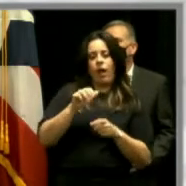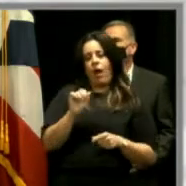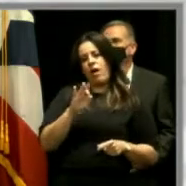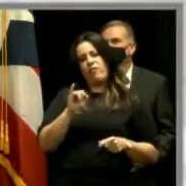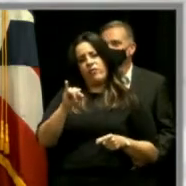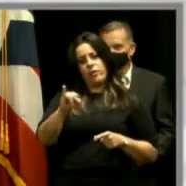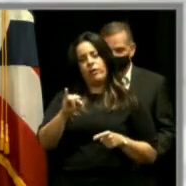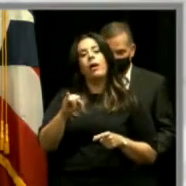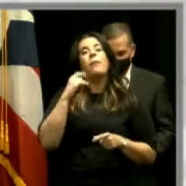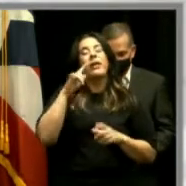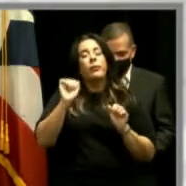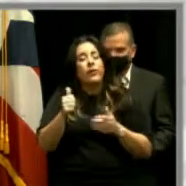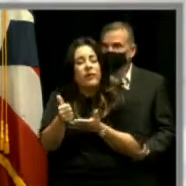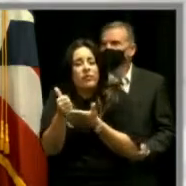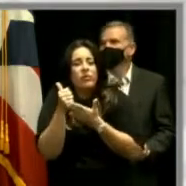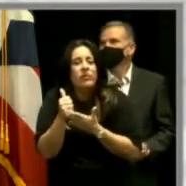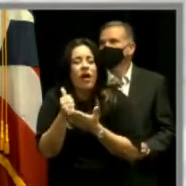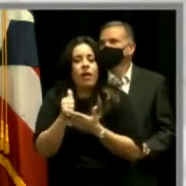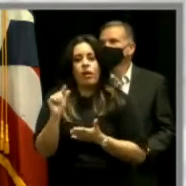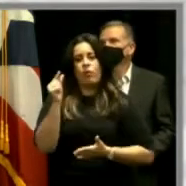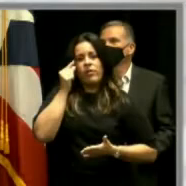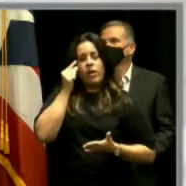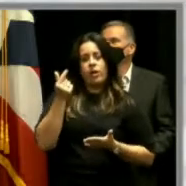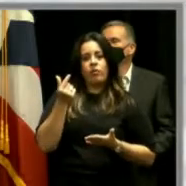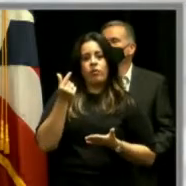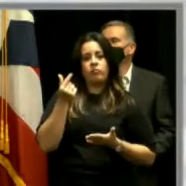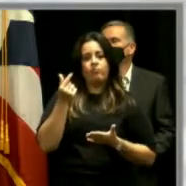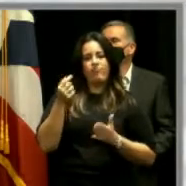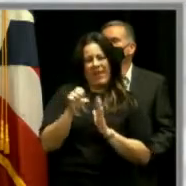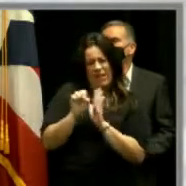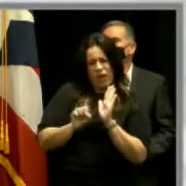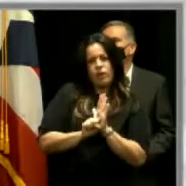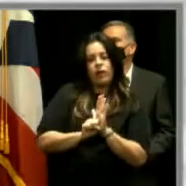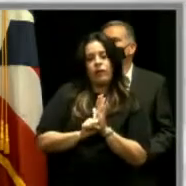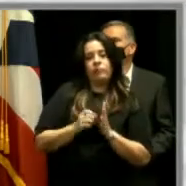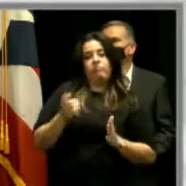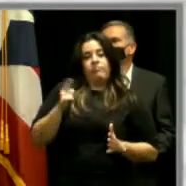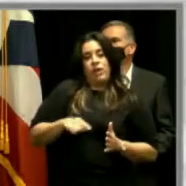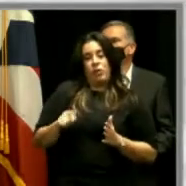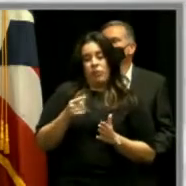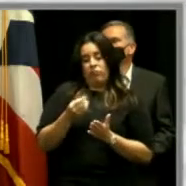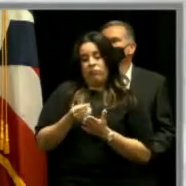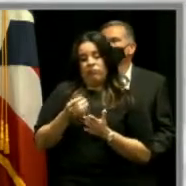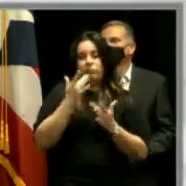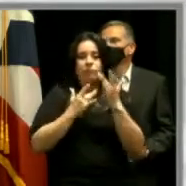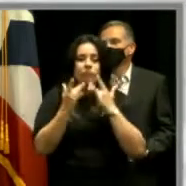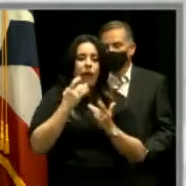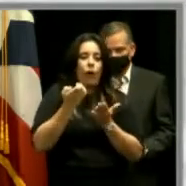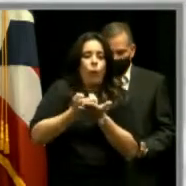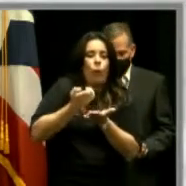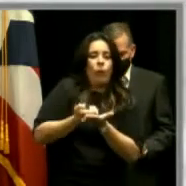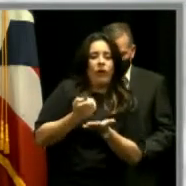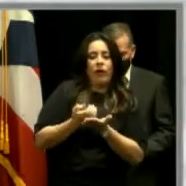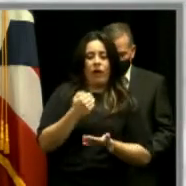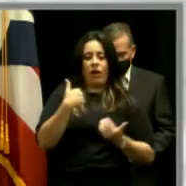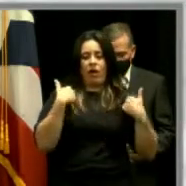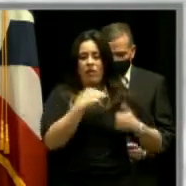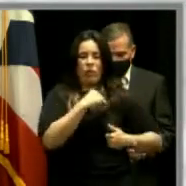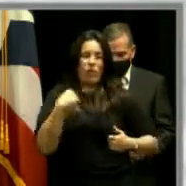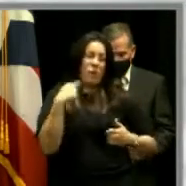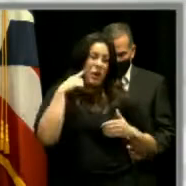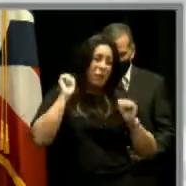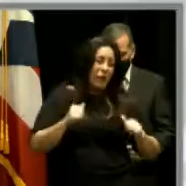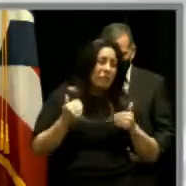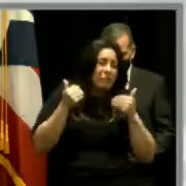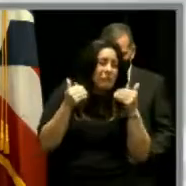para que nos ayudara y que el gobierno estatal, ante la insuficiencia económica que tenía el municipio para poder poner en